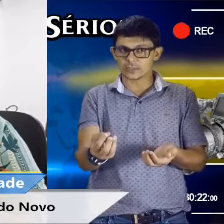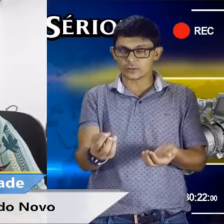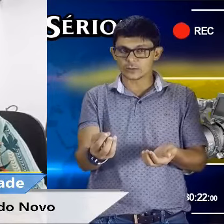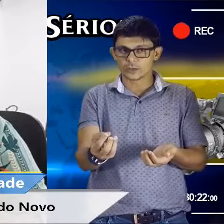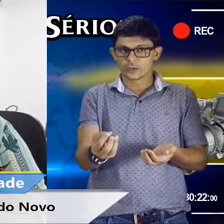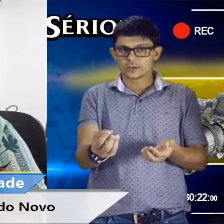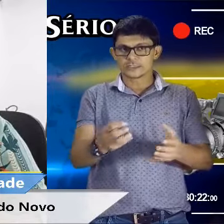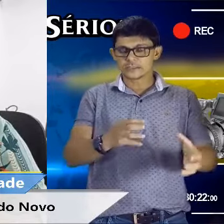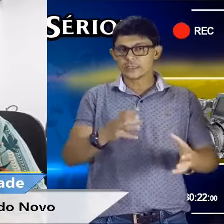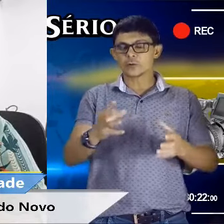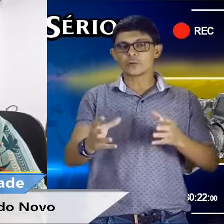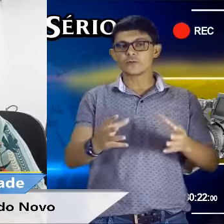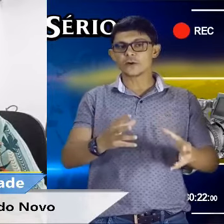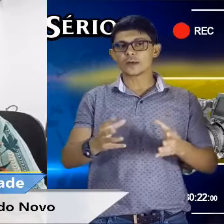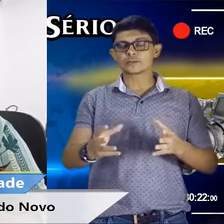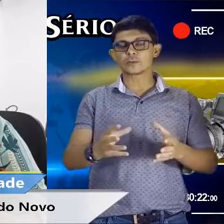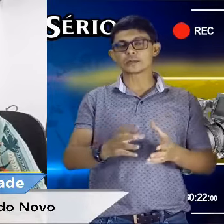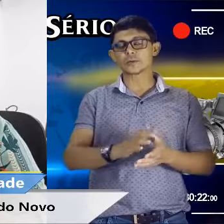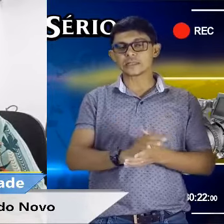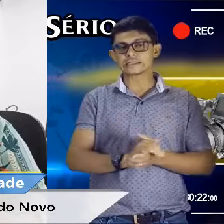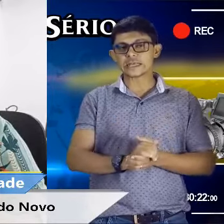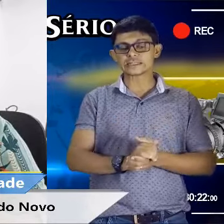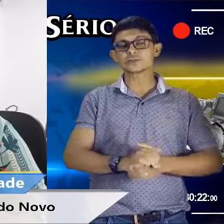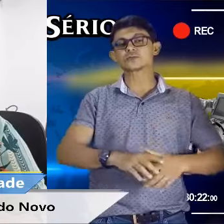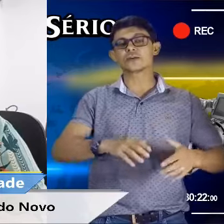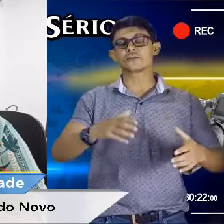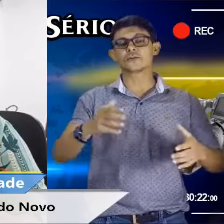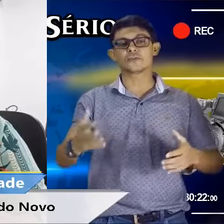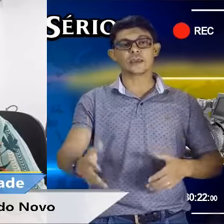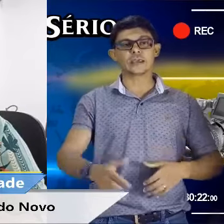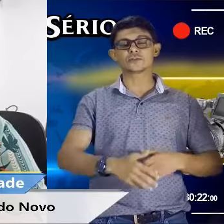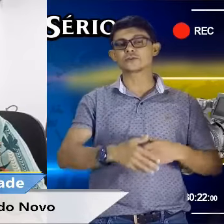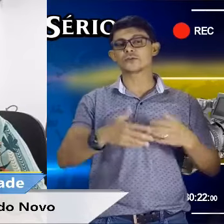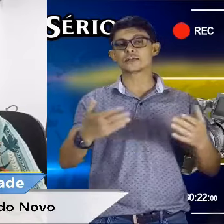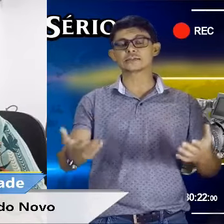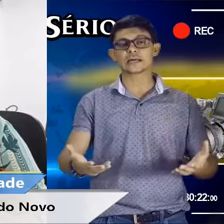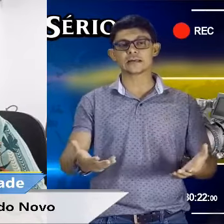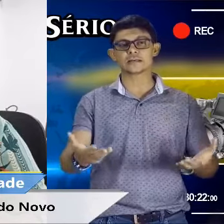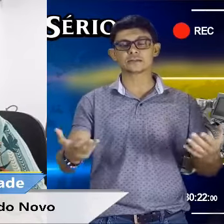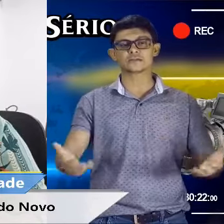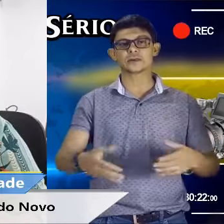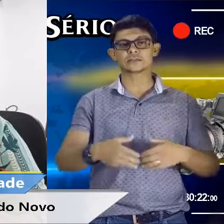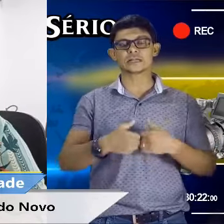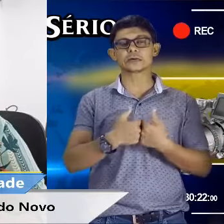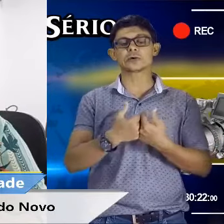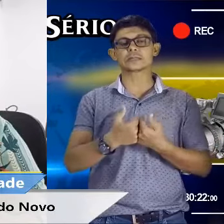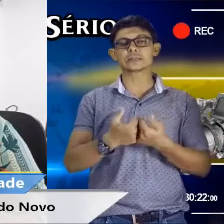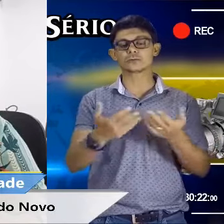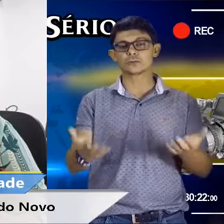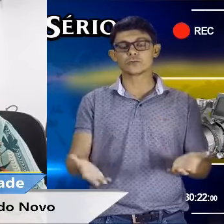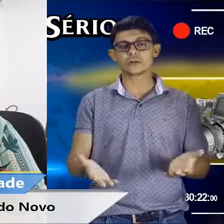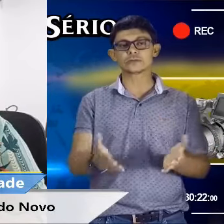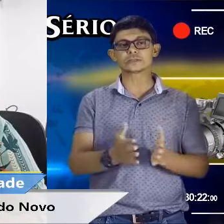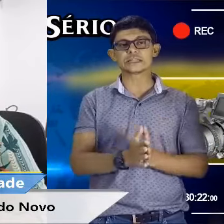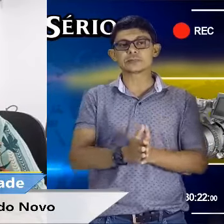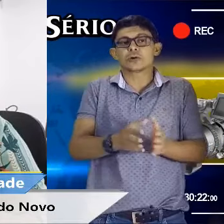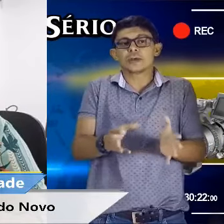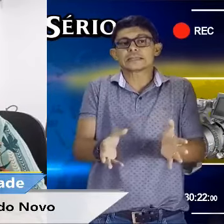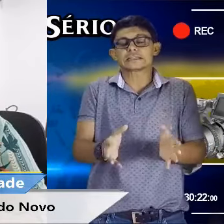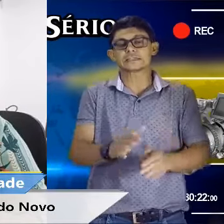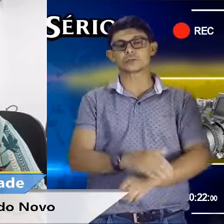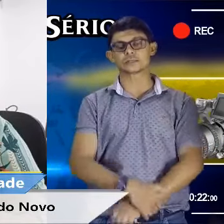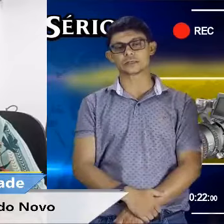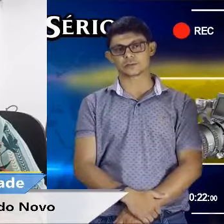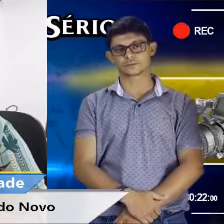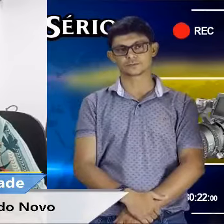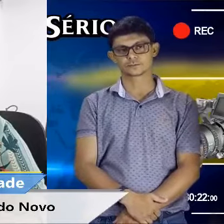Caseiro. Você tem alguma informação para atualizar se isso já foi feito, se foi entrado em contato com o governo do estado? Como